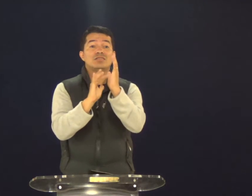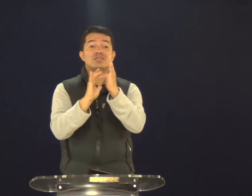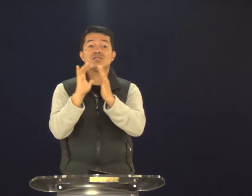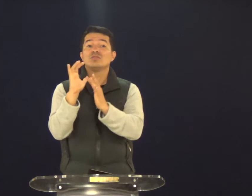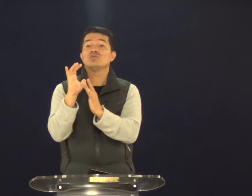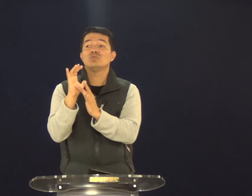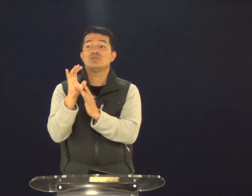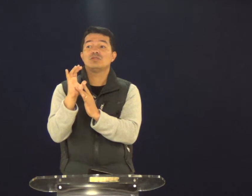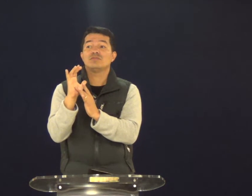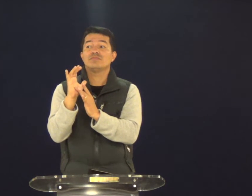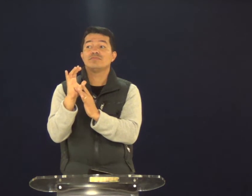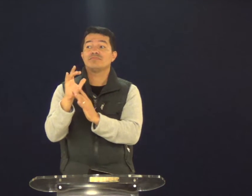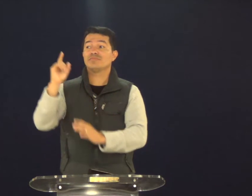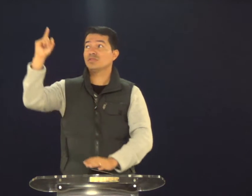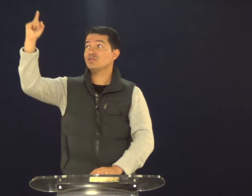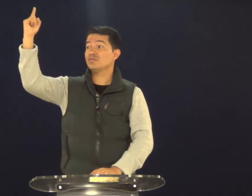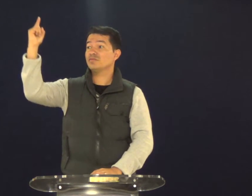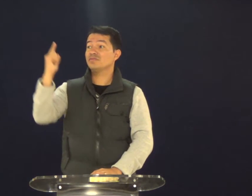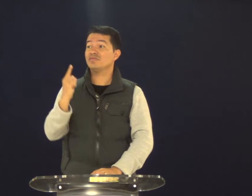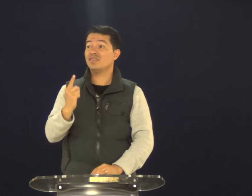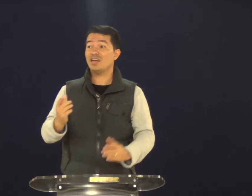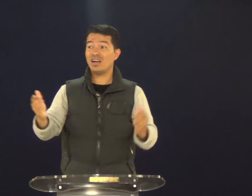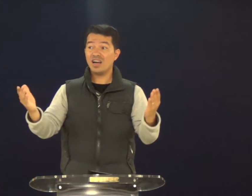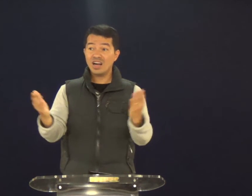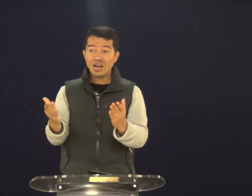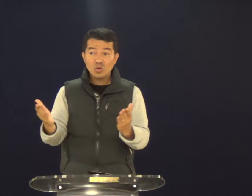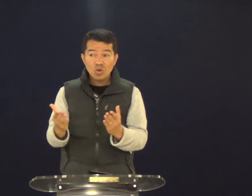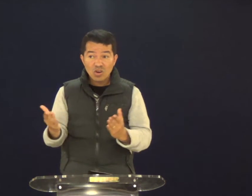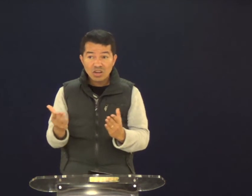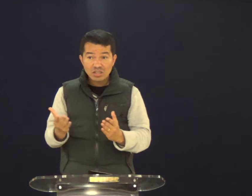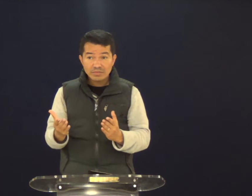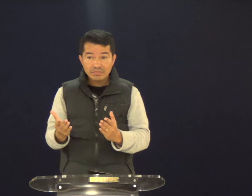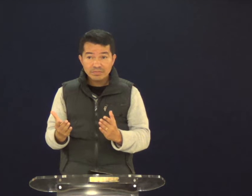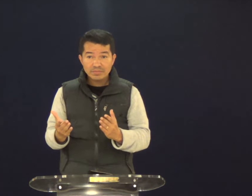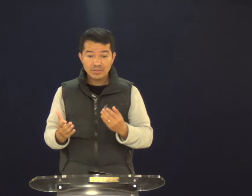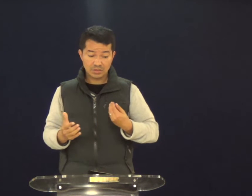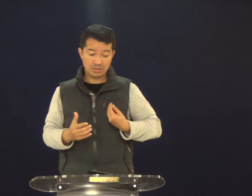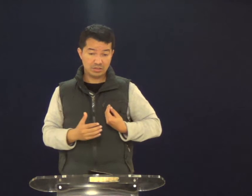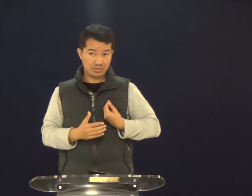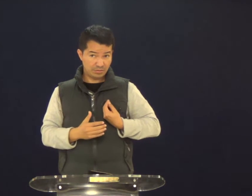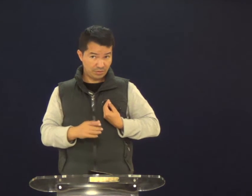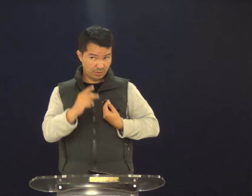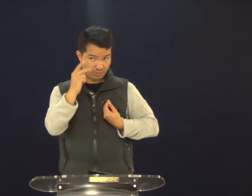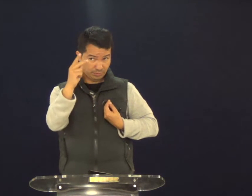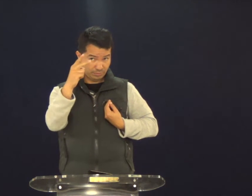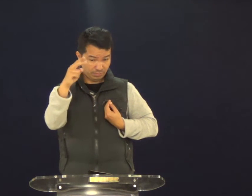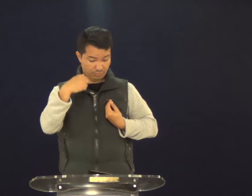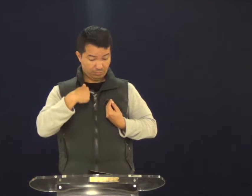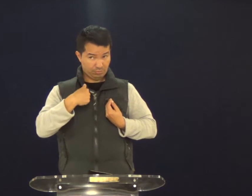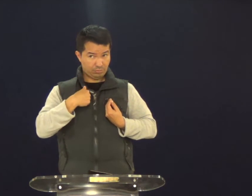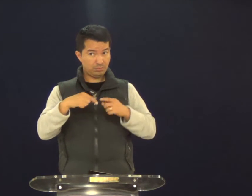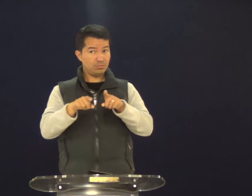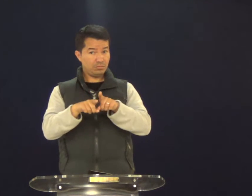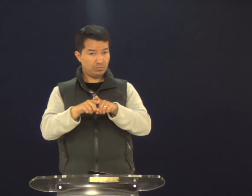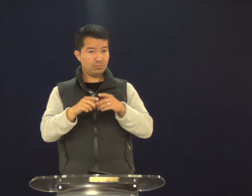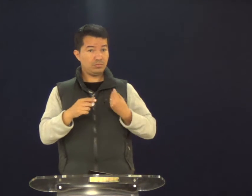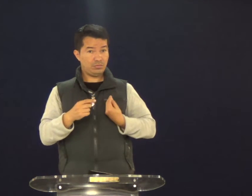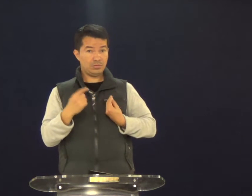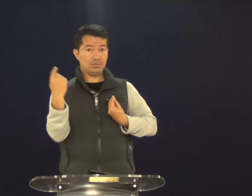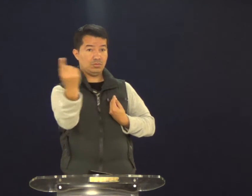Se Jesus, neste momento, viesse, pegasse a sua e a